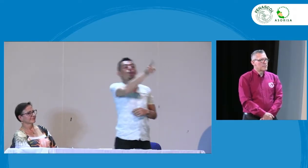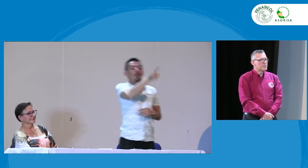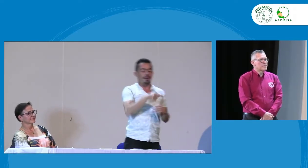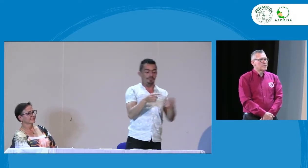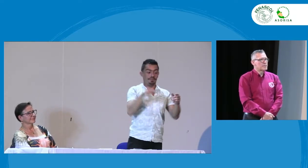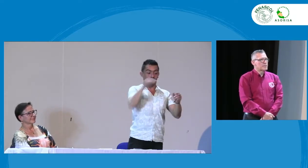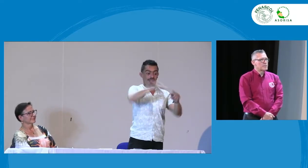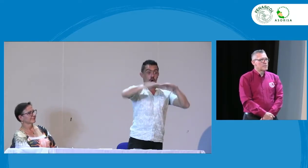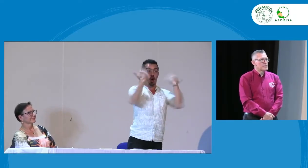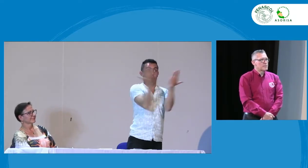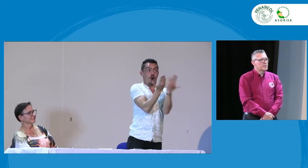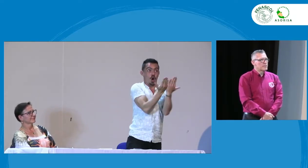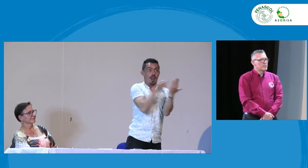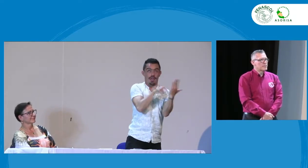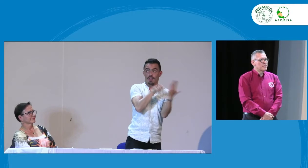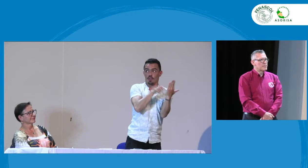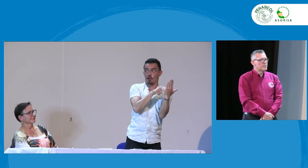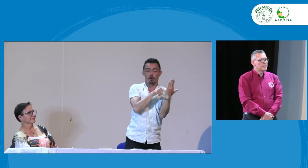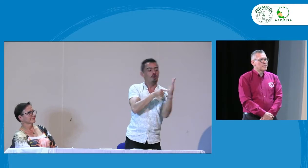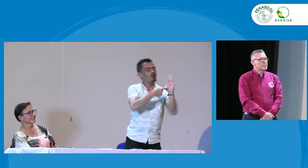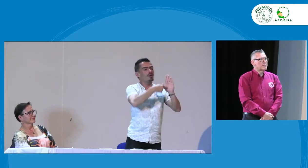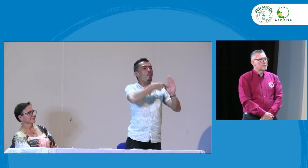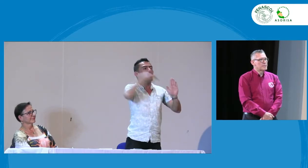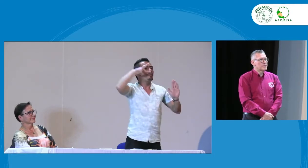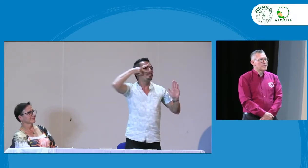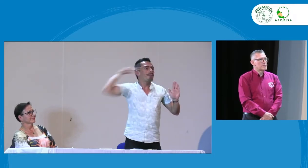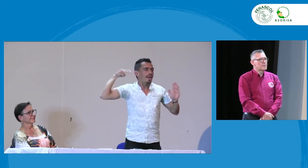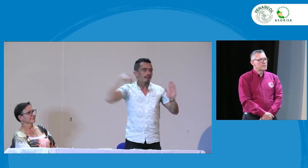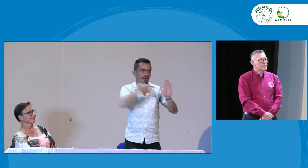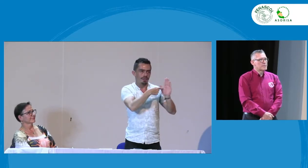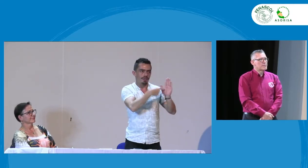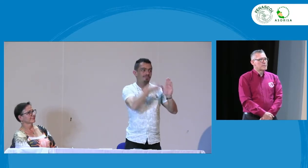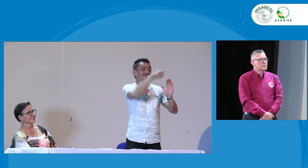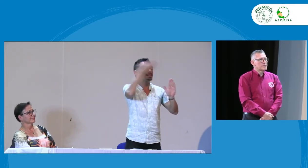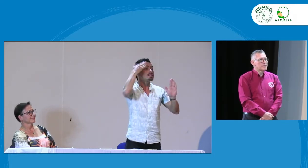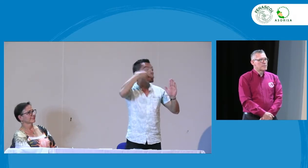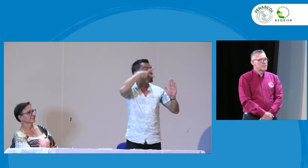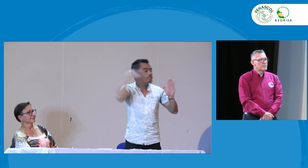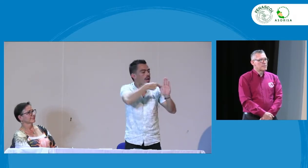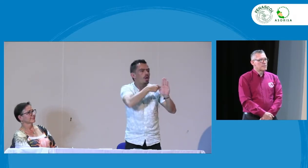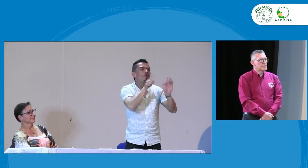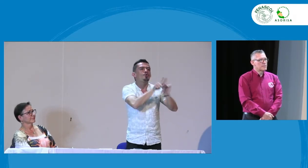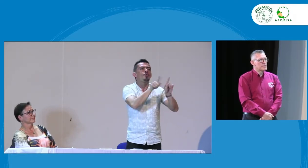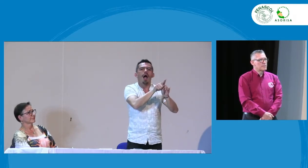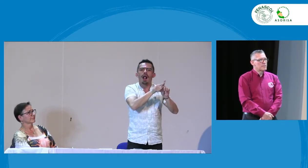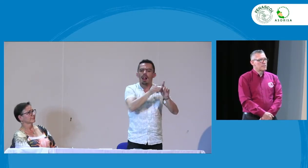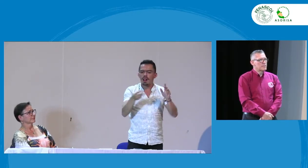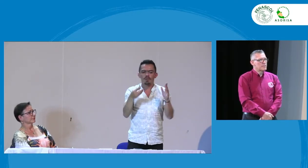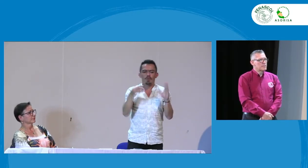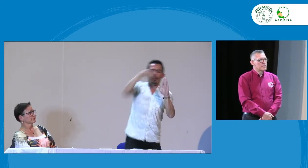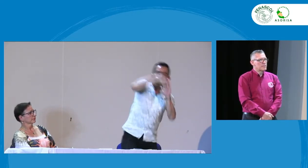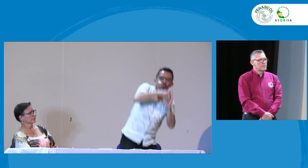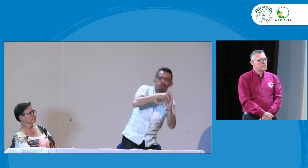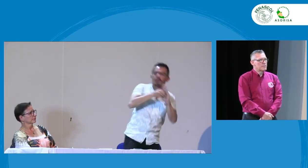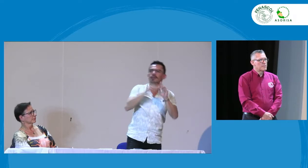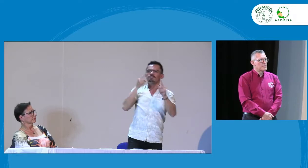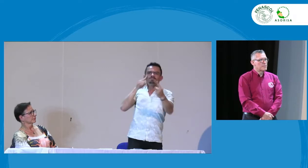pensar cómo potenciarla y cómo aplicarla en realidad además en los colegios vemos el PI el programa el plan